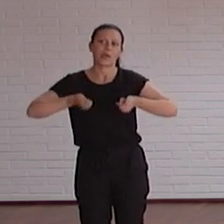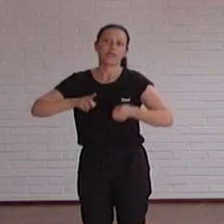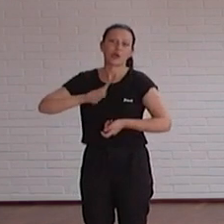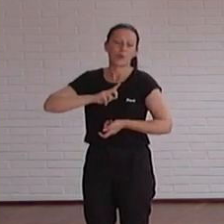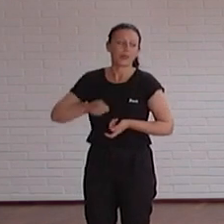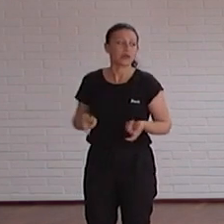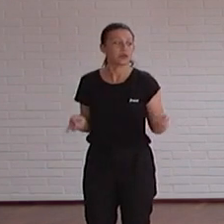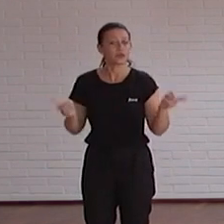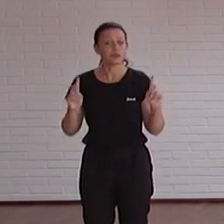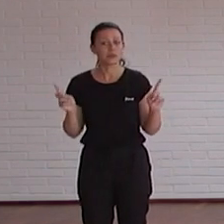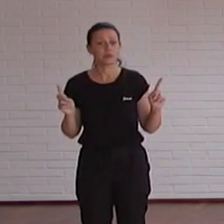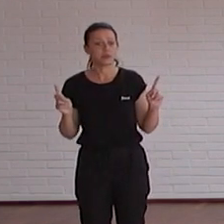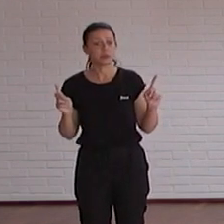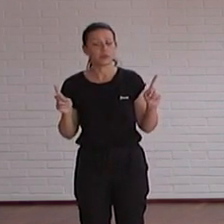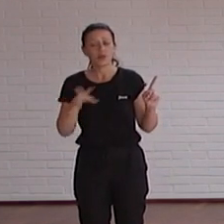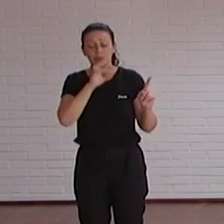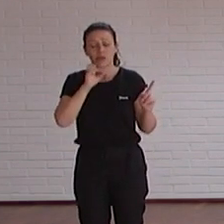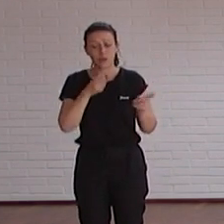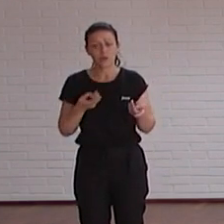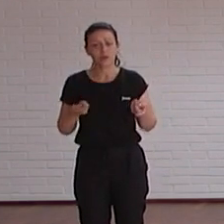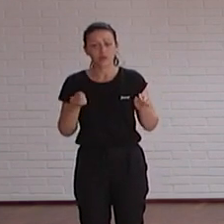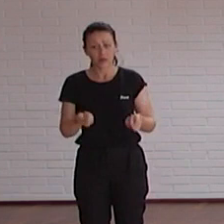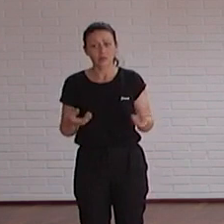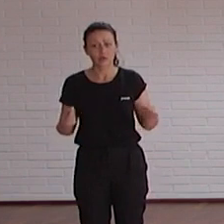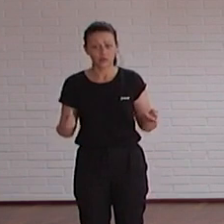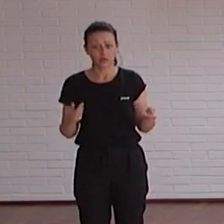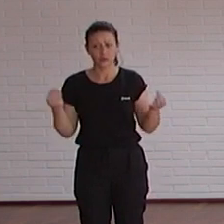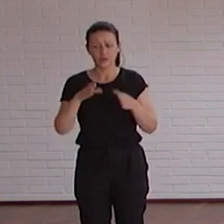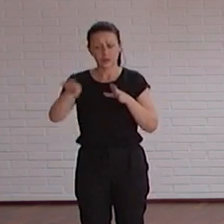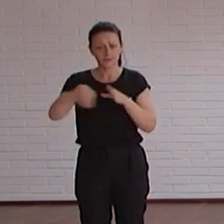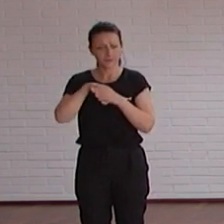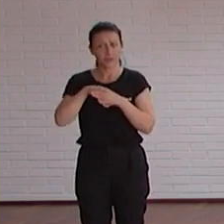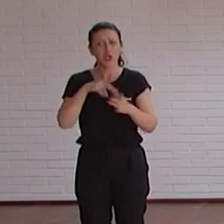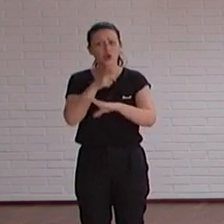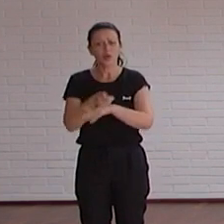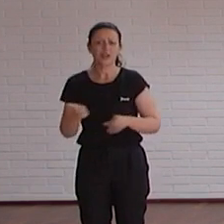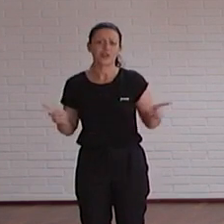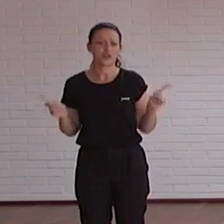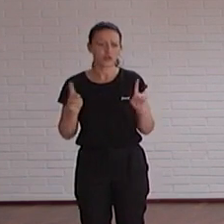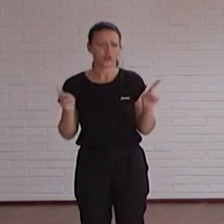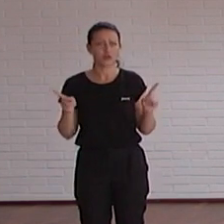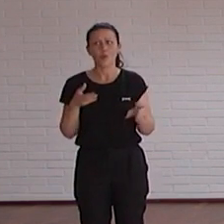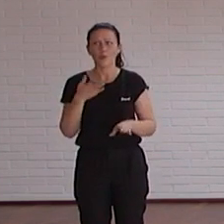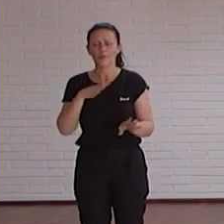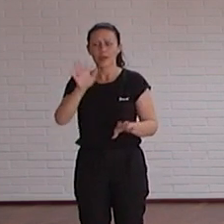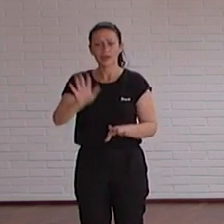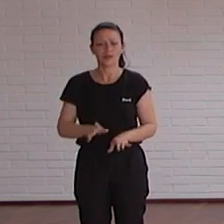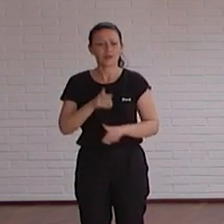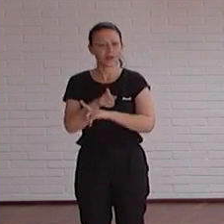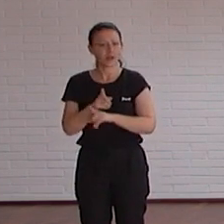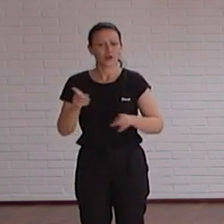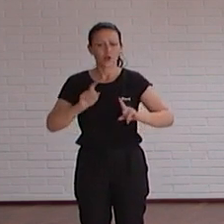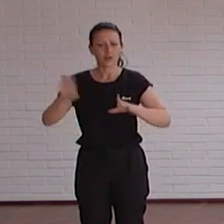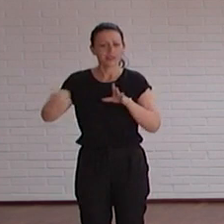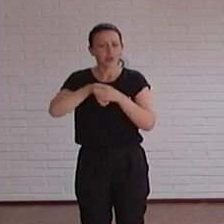que se nos valora mucho este aspecto ahora y creo que debe estar integrado no una obligación ahí ha aparecido como obligación yo creo que que